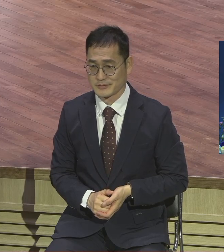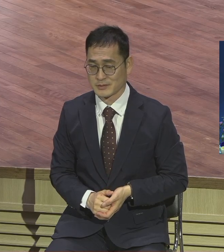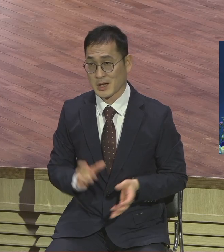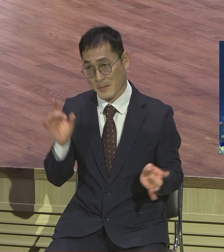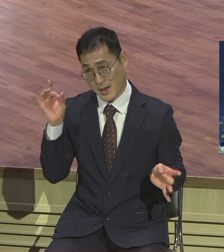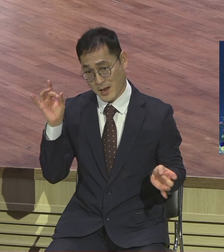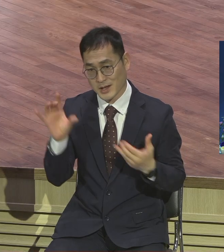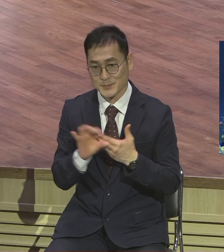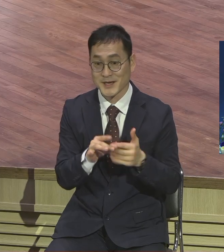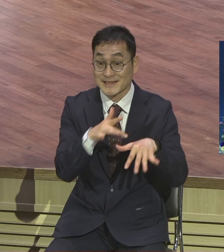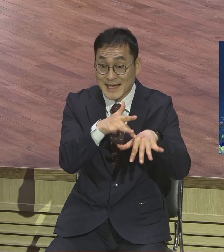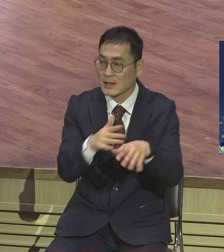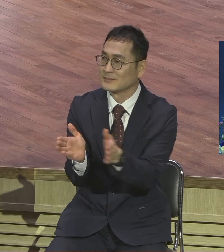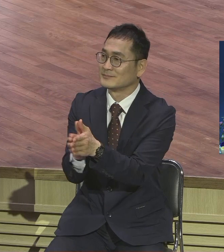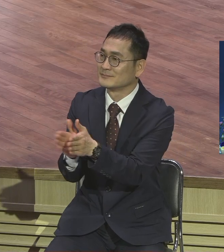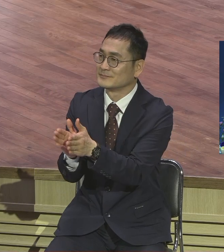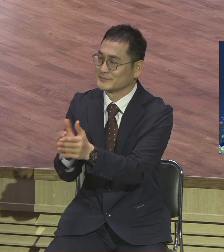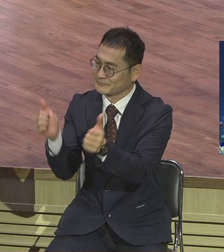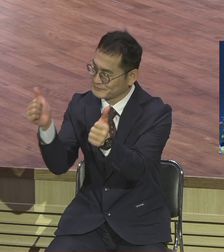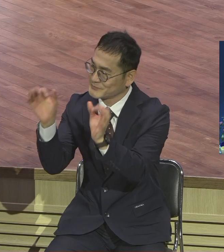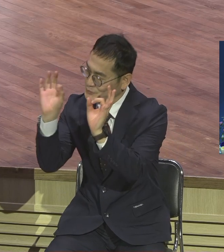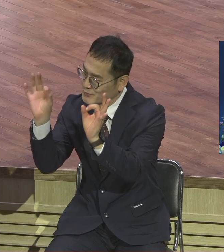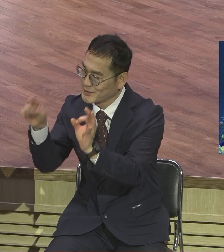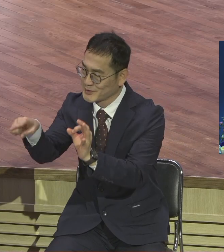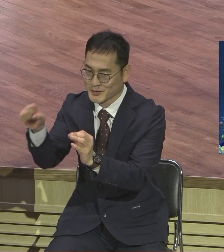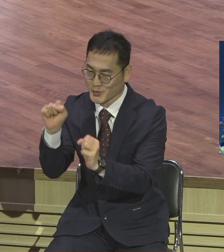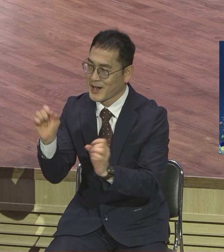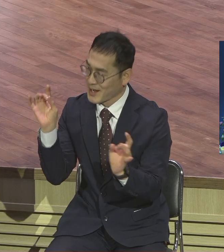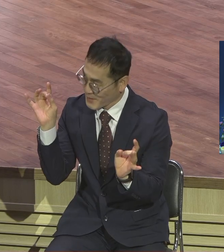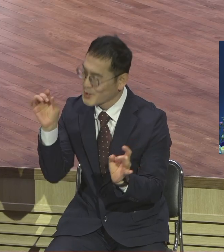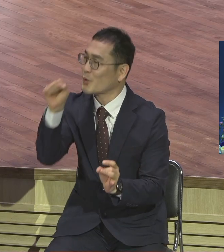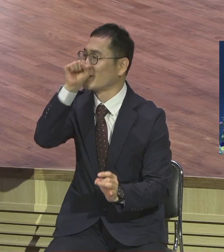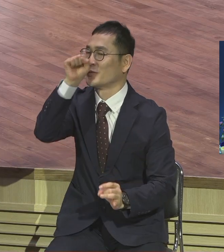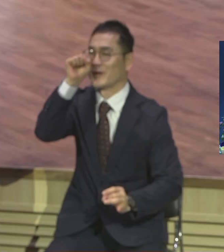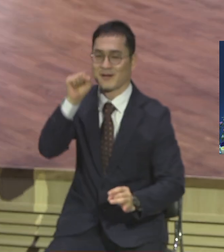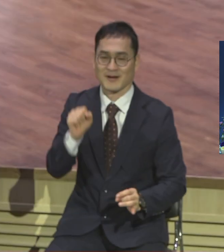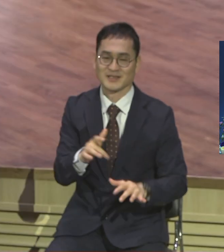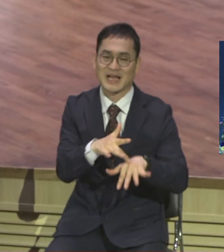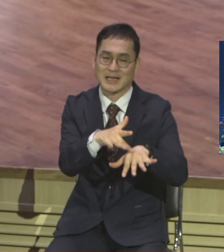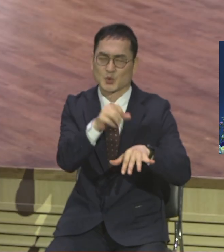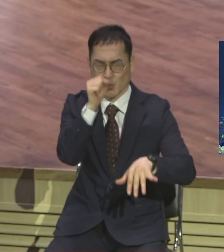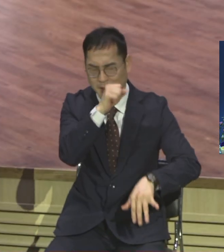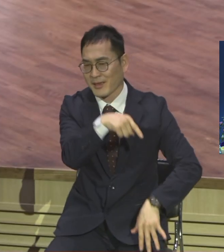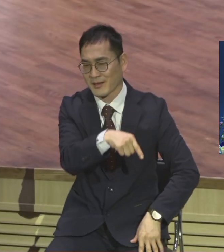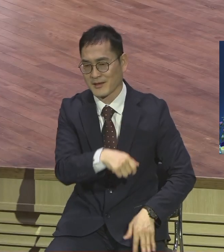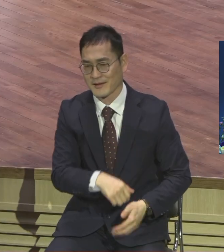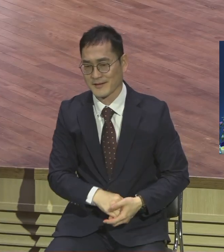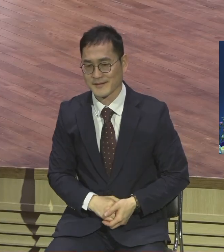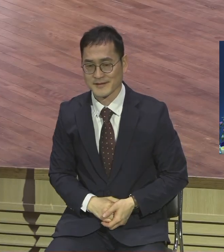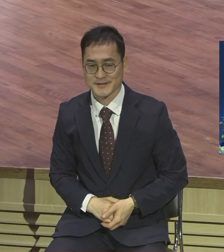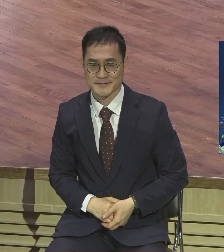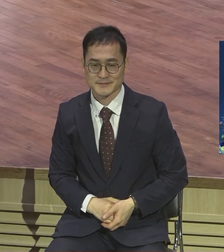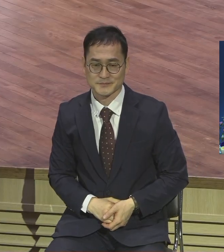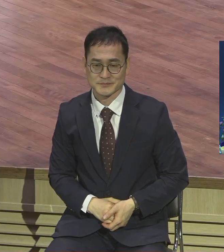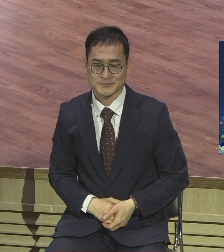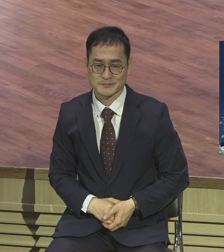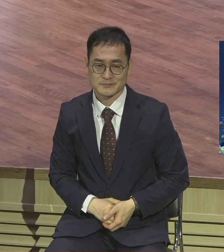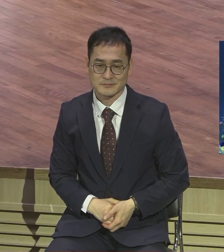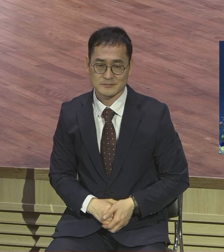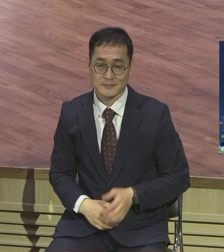전부 긴장풀립부잖아요 모이지도 못하고 얼굴도 못 보니까 그런 불을 뗄수록 더 영적으로